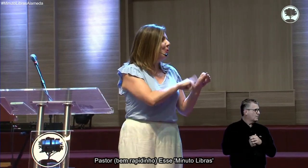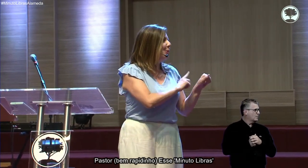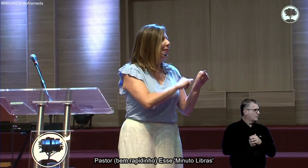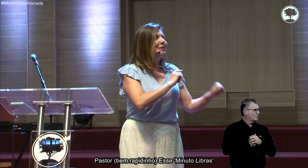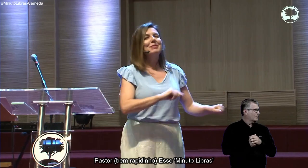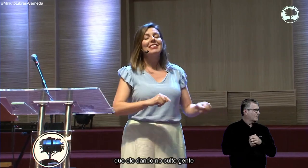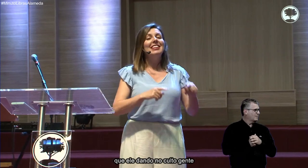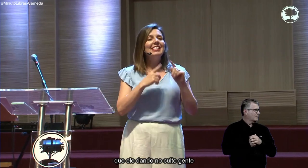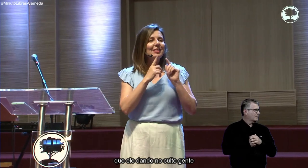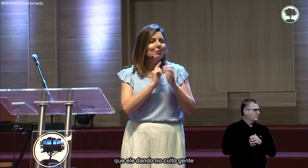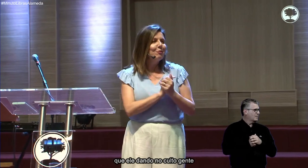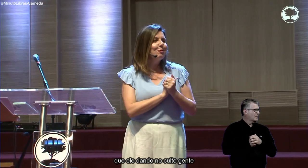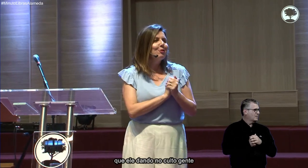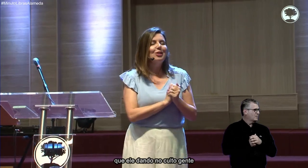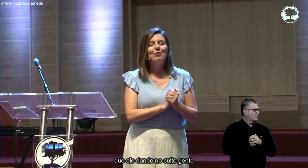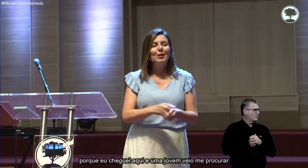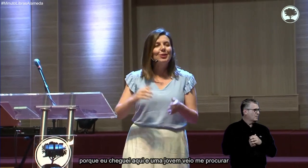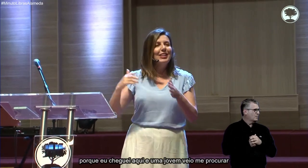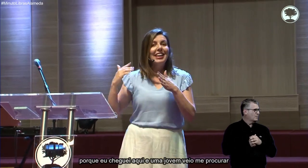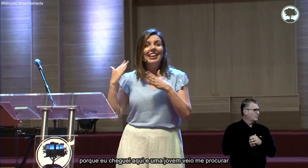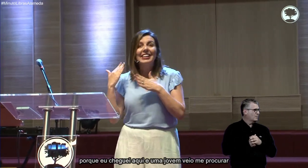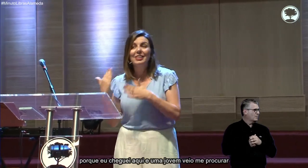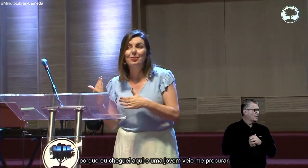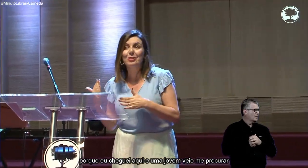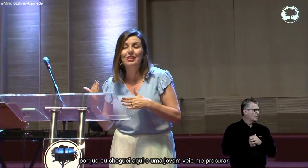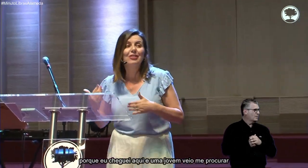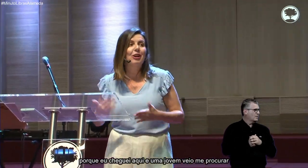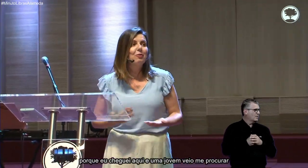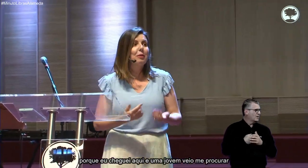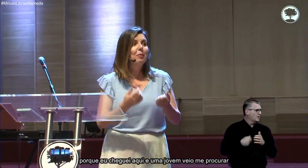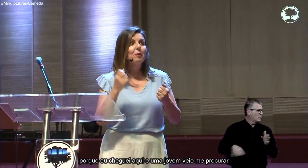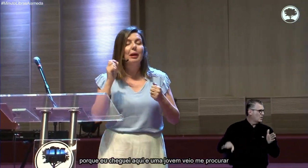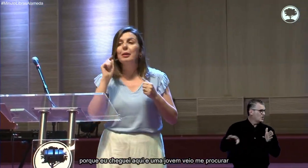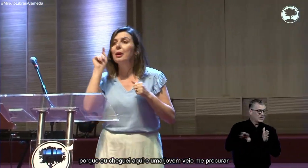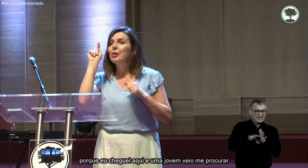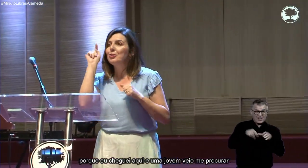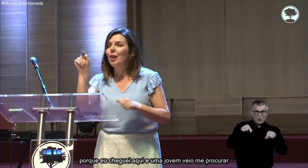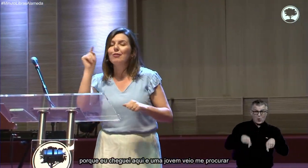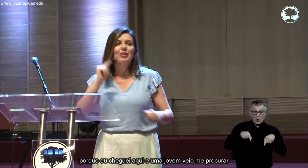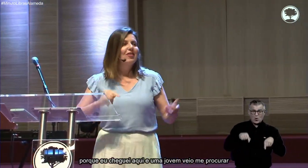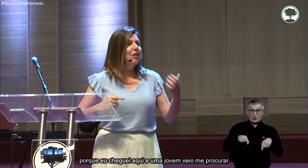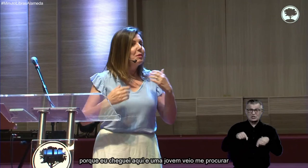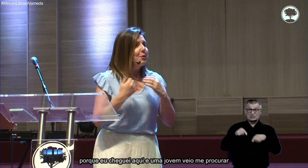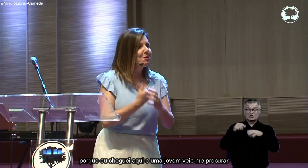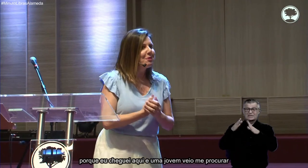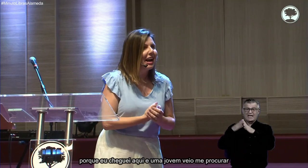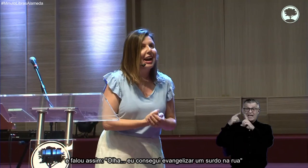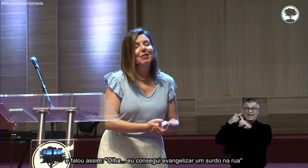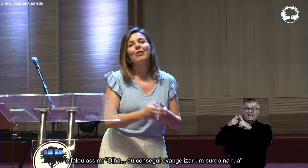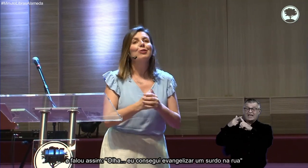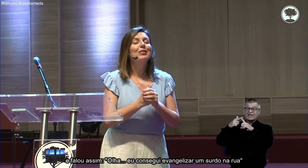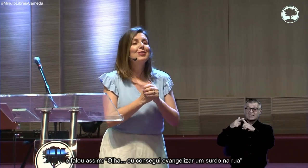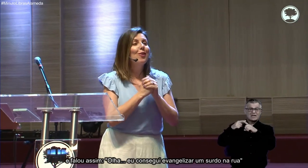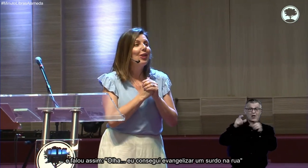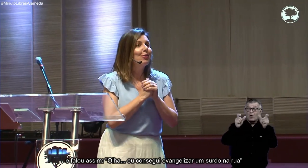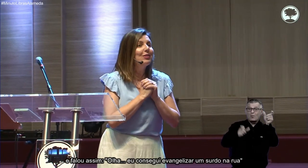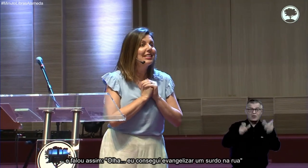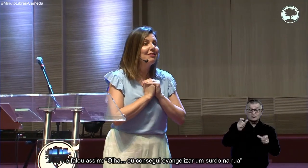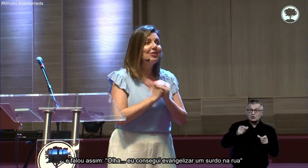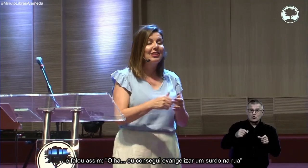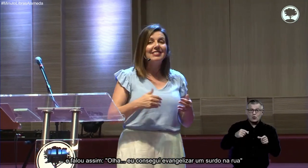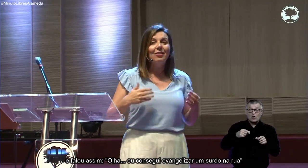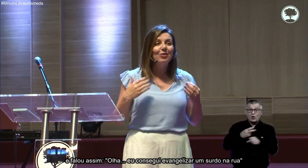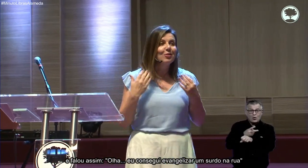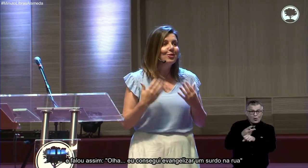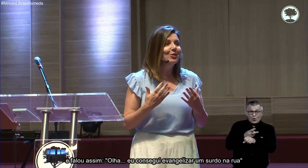O minuto livre, ele está dando fruto, gente. Porque eu cheguei aqui hoje e já uma jovem já veio me procurar e falou assim, olha, eu